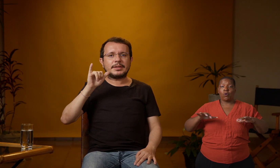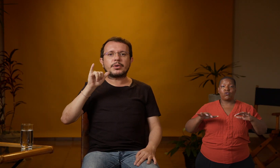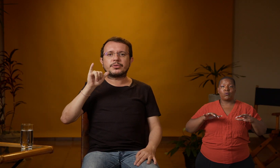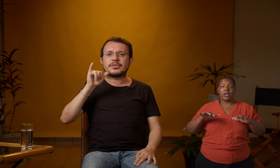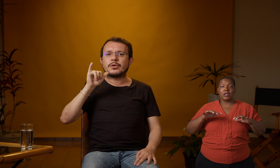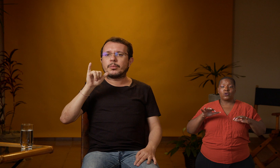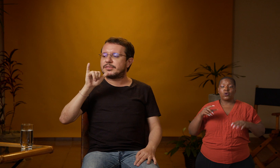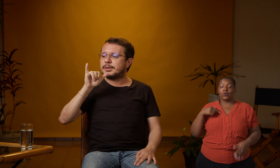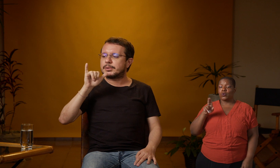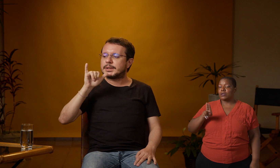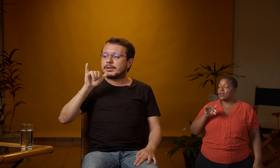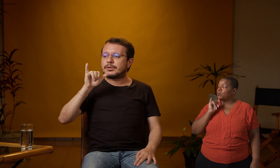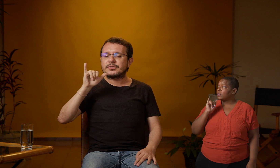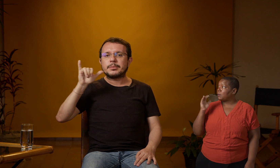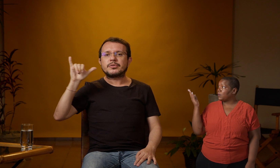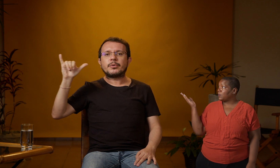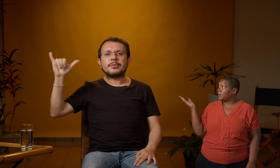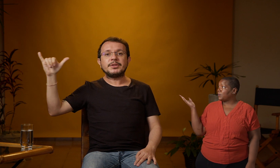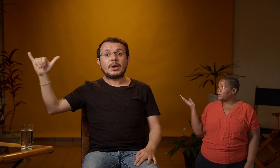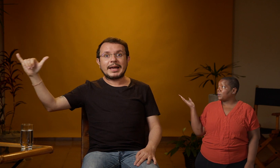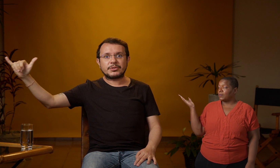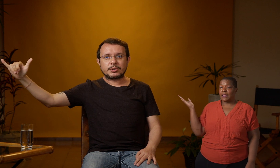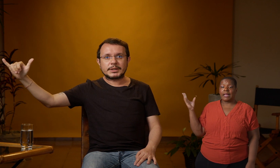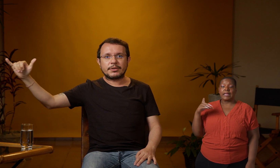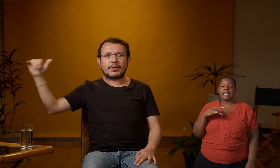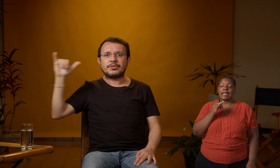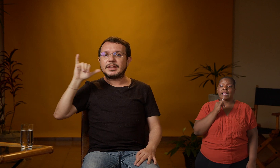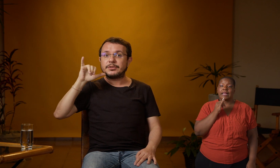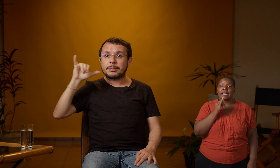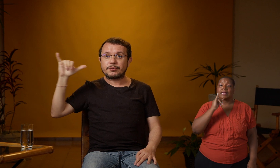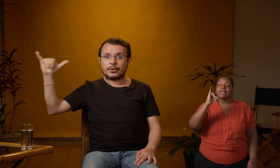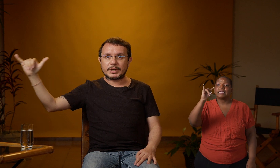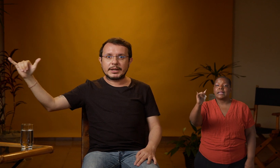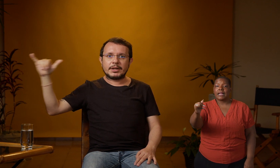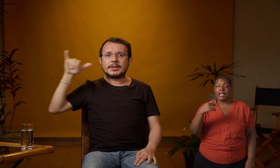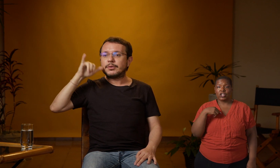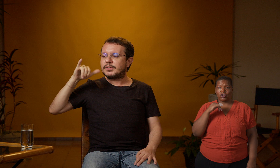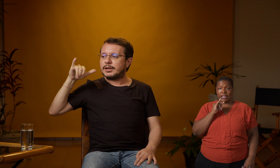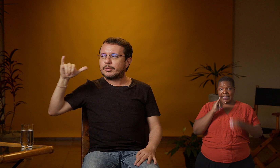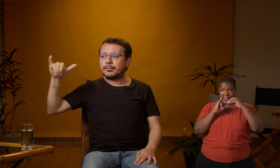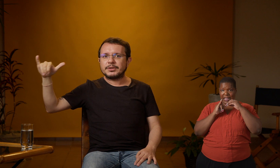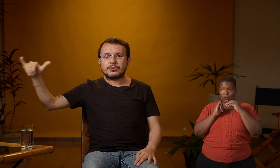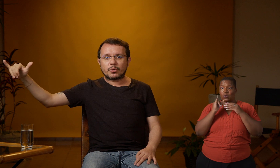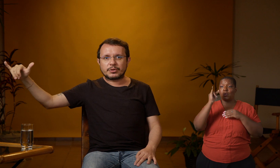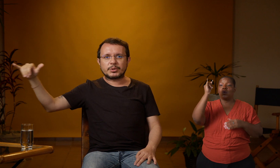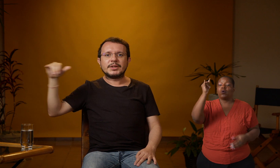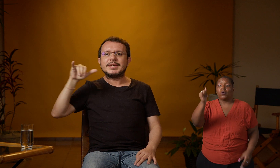sinal que eu estou usando como exemplo, nós temos um movimento reto que vai de dentro para fora. Não seria um movimento torto. E